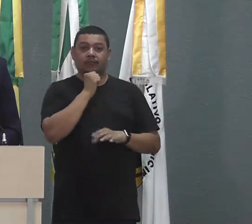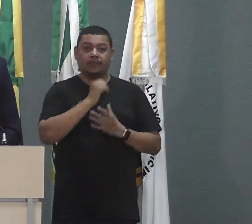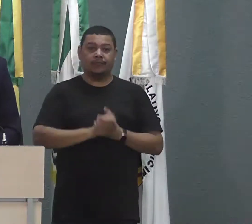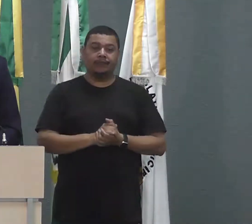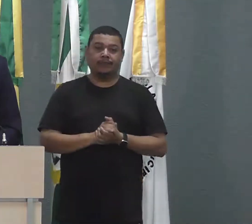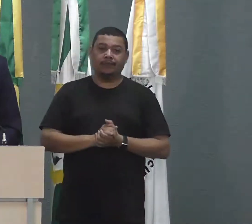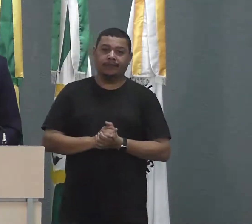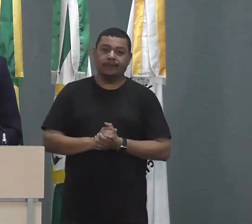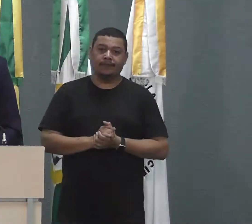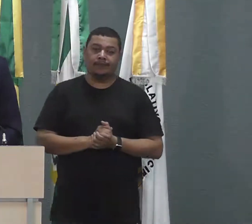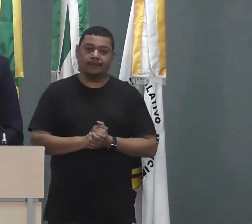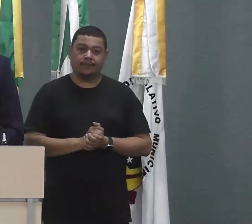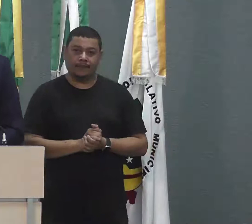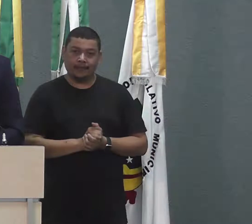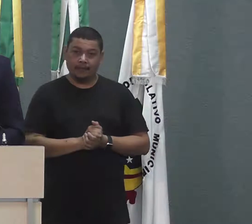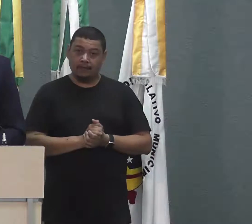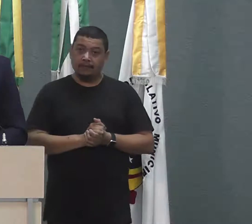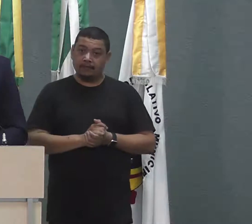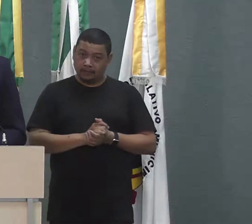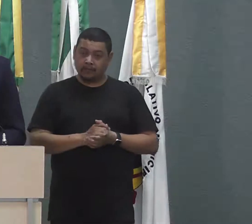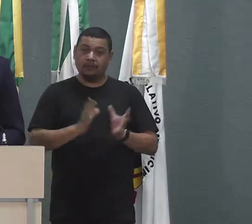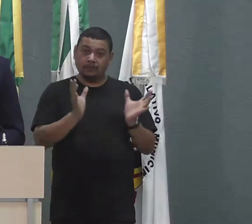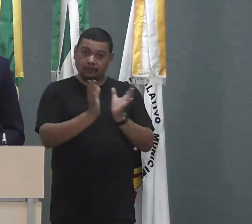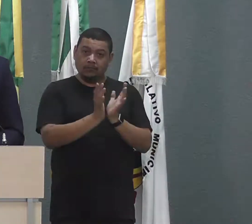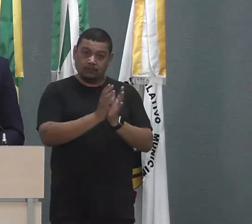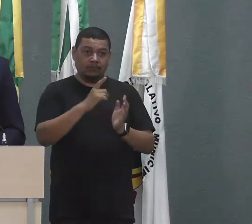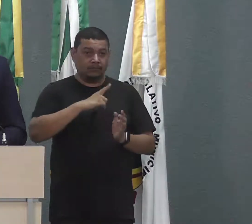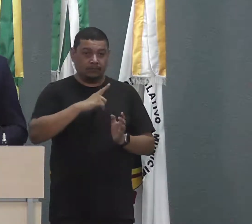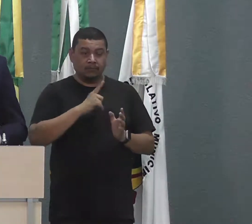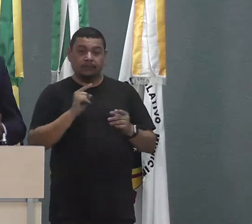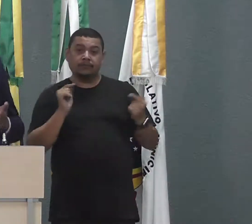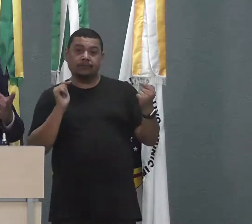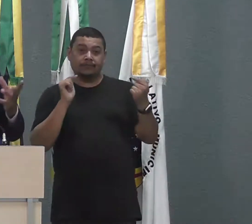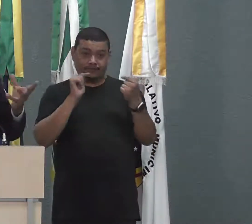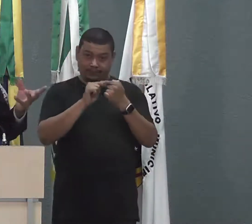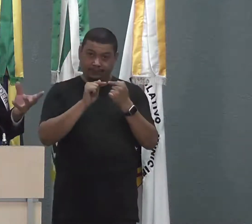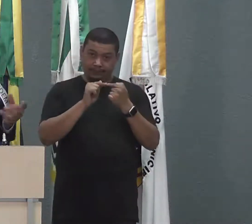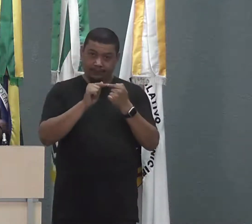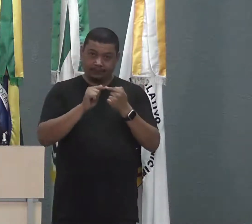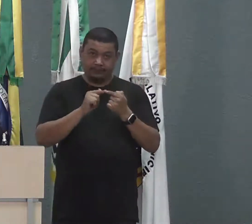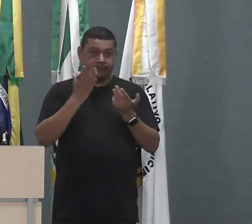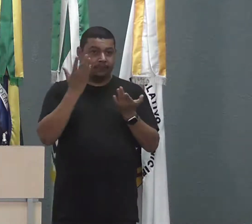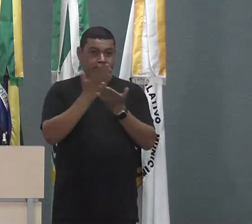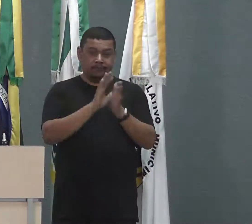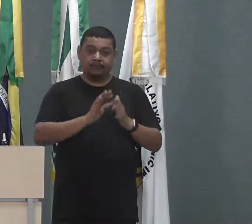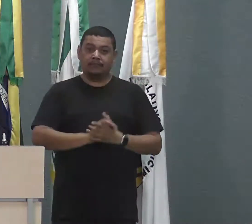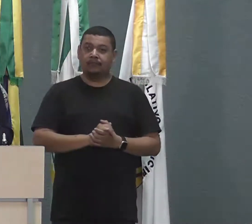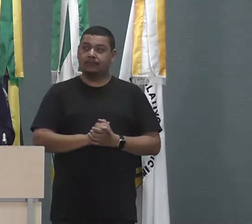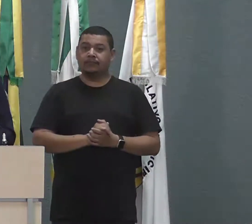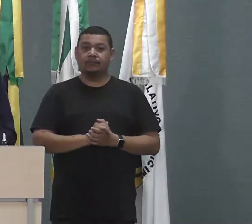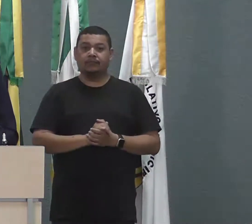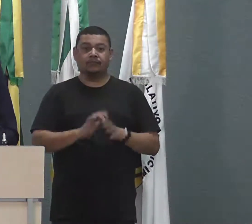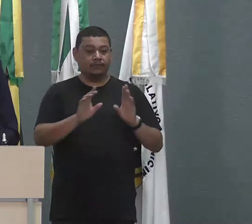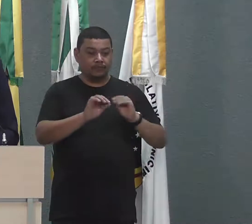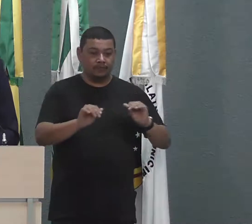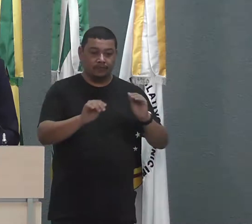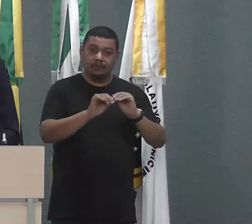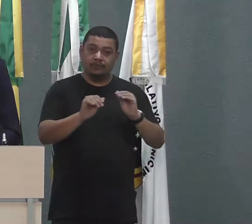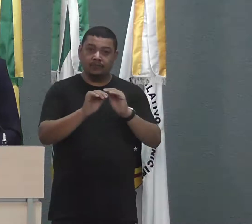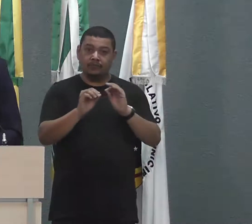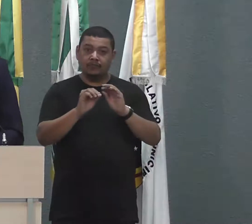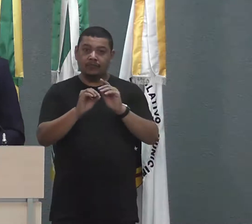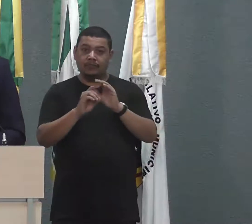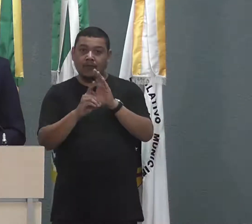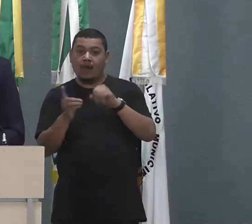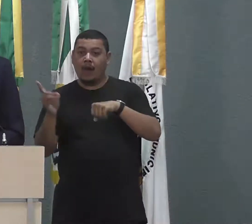foi feita essa força-tarefa justamente no objetivo de eliminar focos do mosquito da